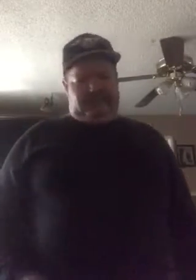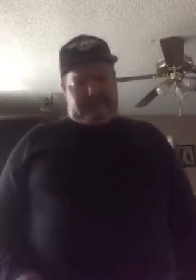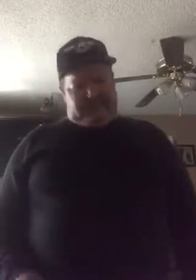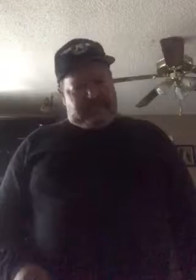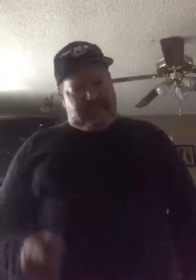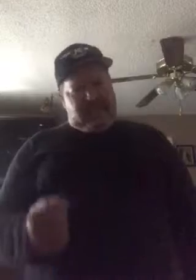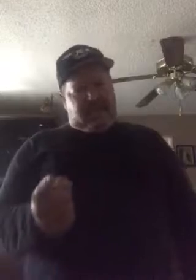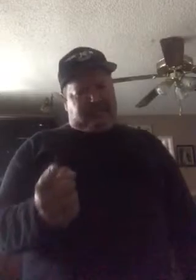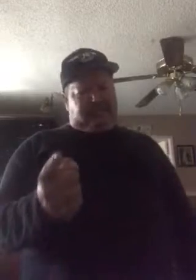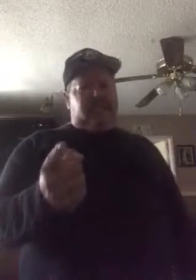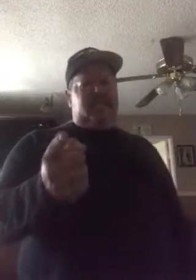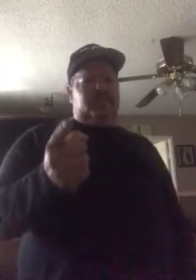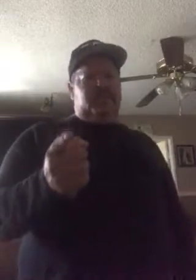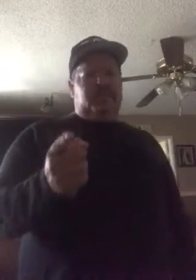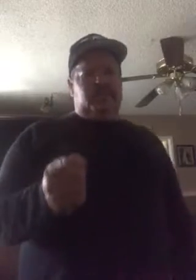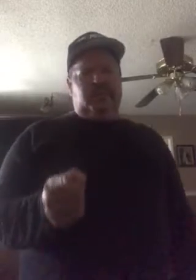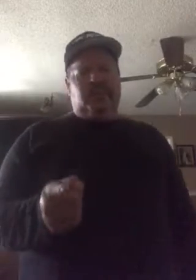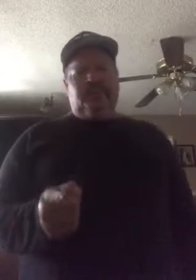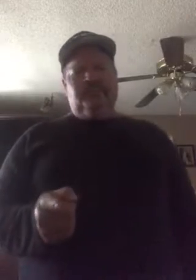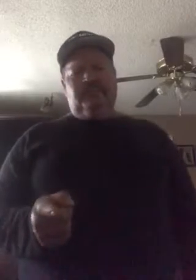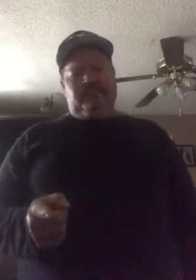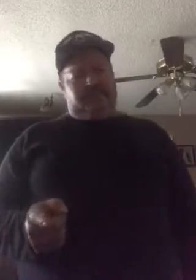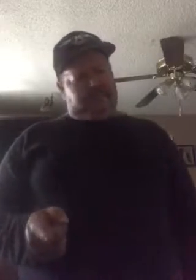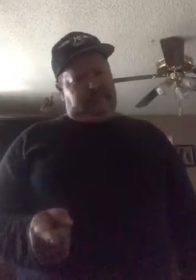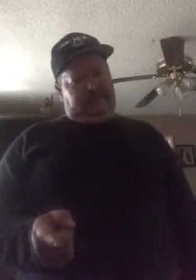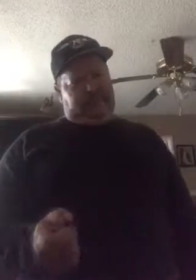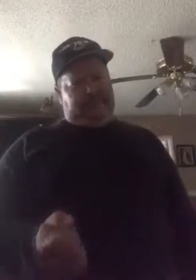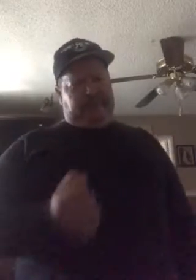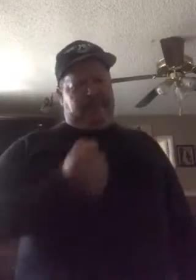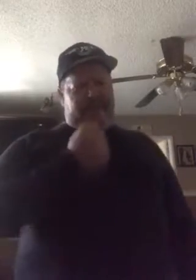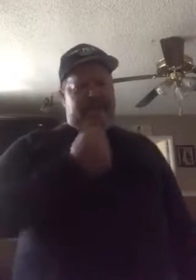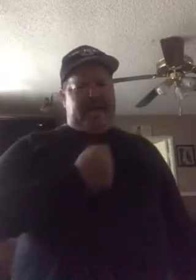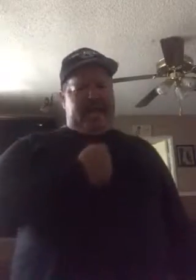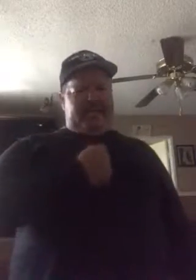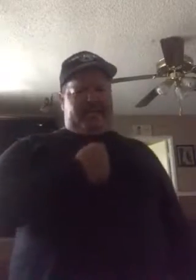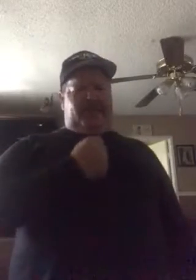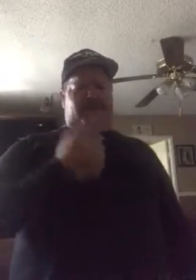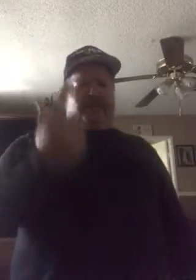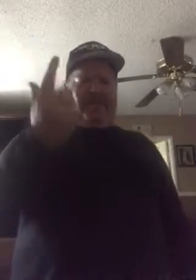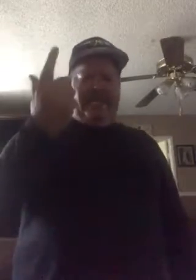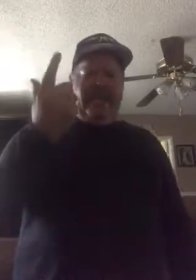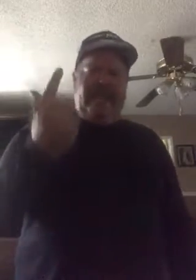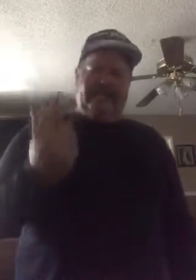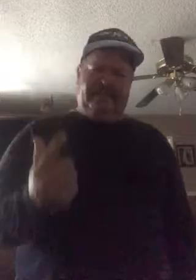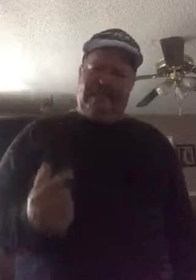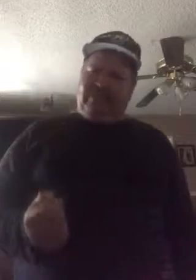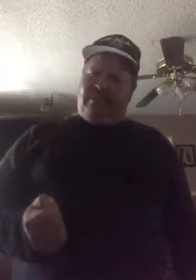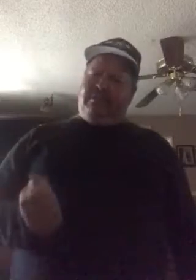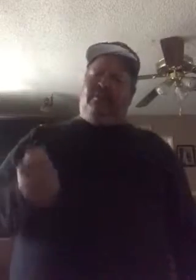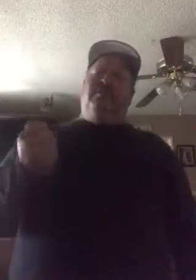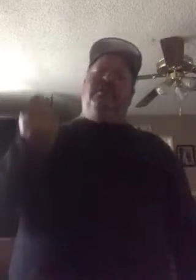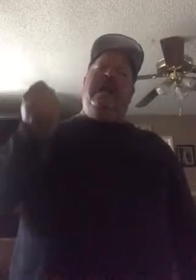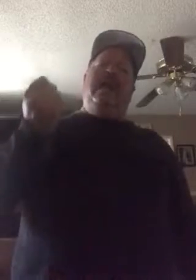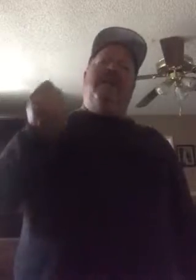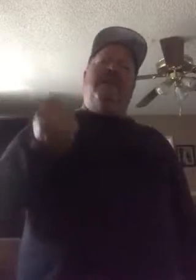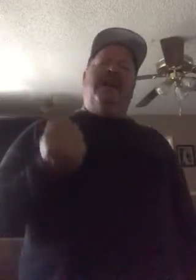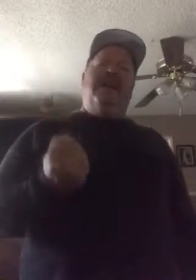Llegaste tú y aquí por dentro tu belleza me torturaba